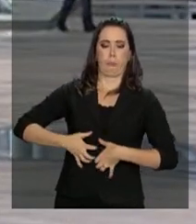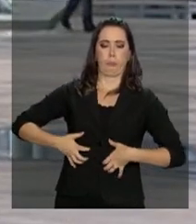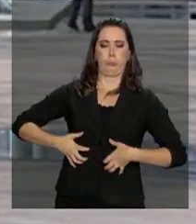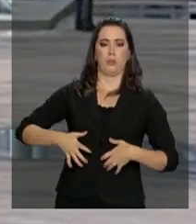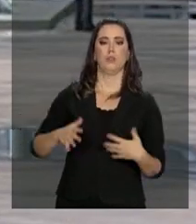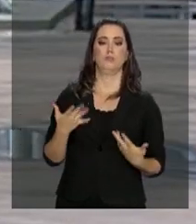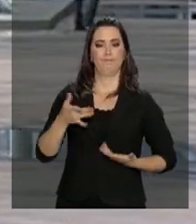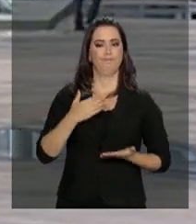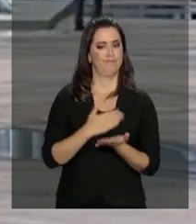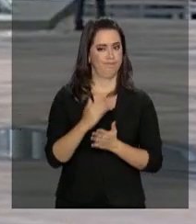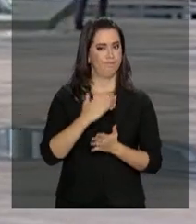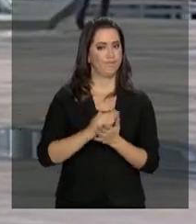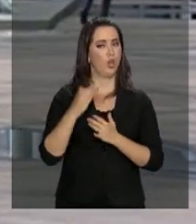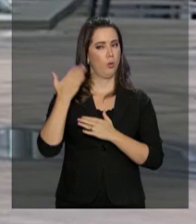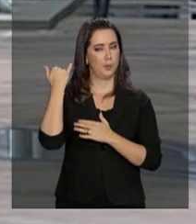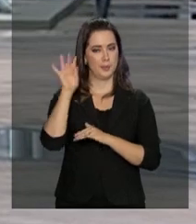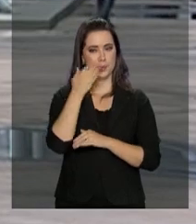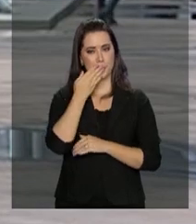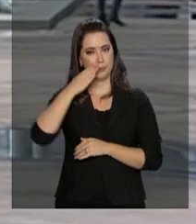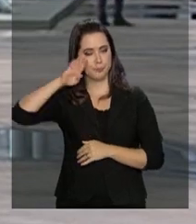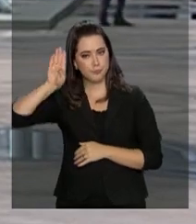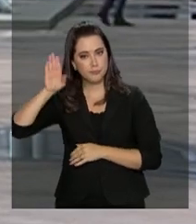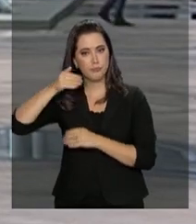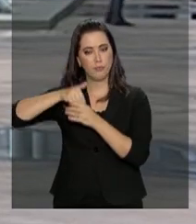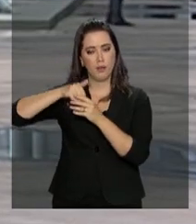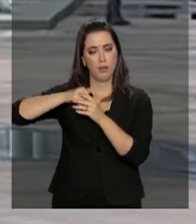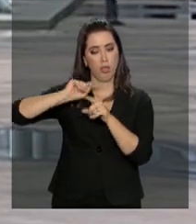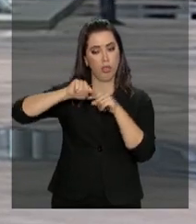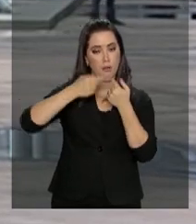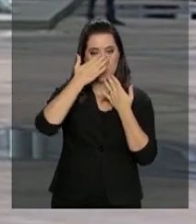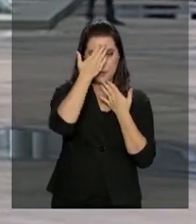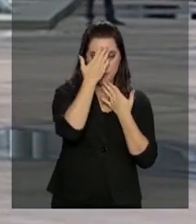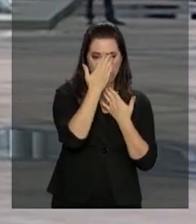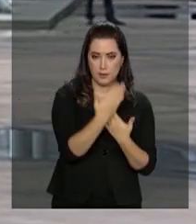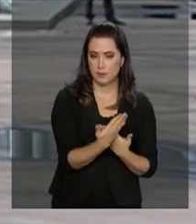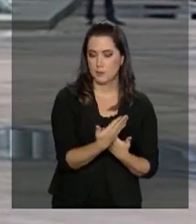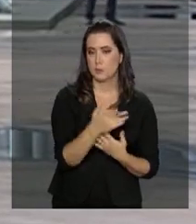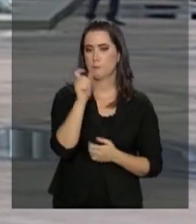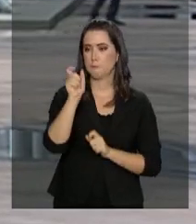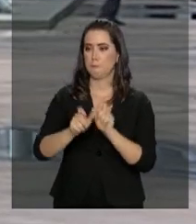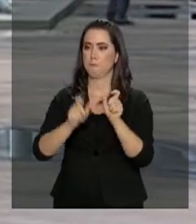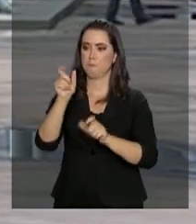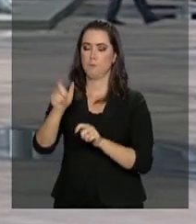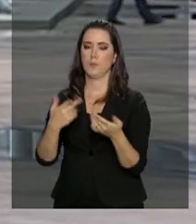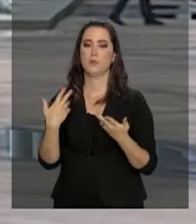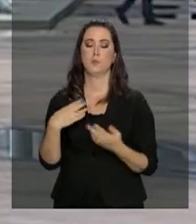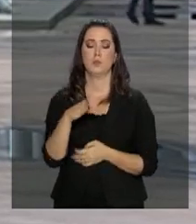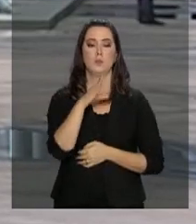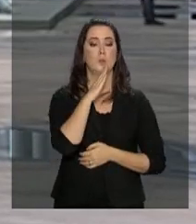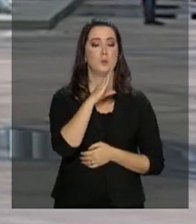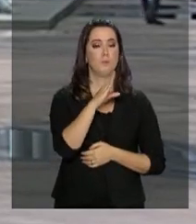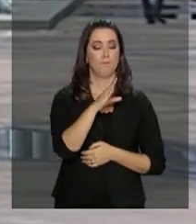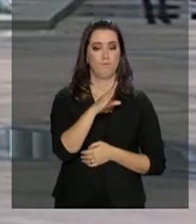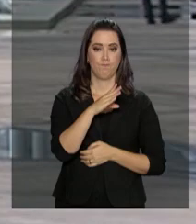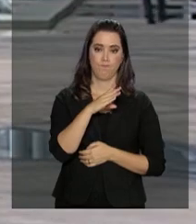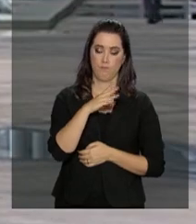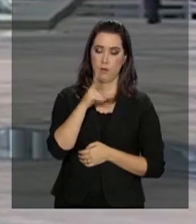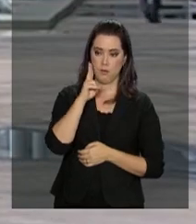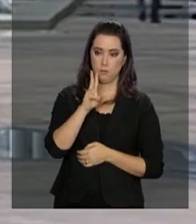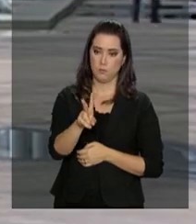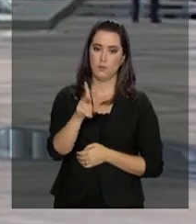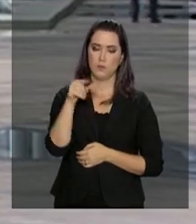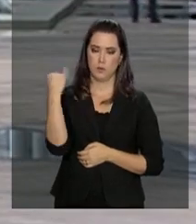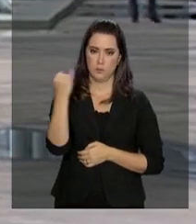campanha eleitoral. Depois ele agradeceu pelos votos, agradeceu a todos os brasileiros e reconheceu a demonstração de